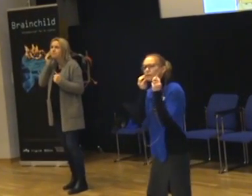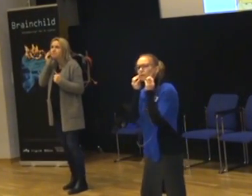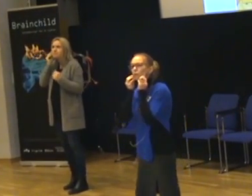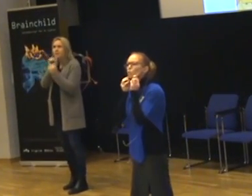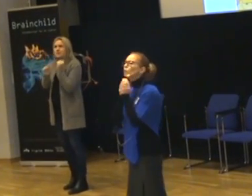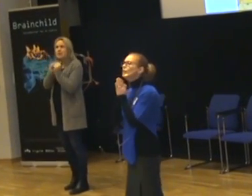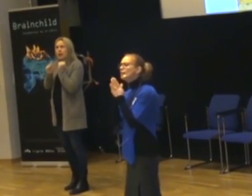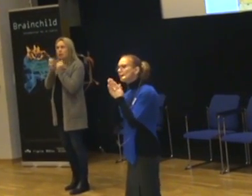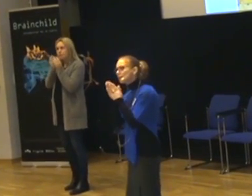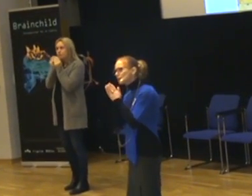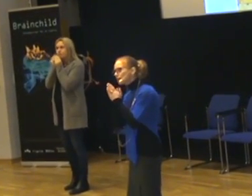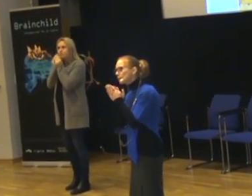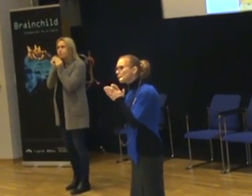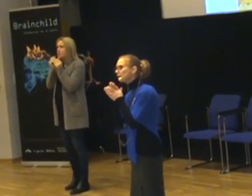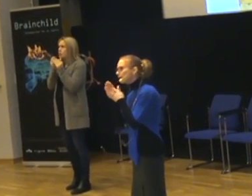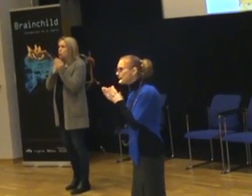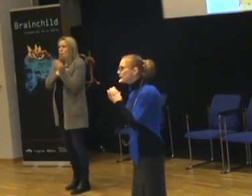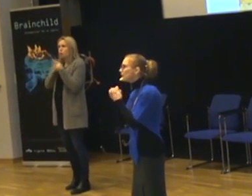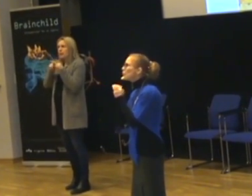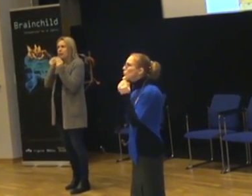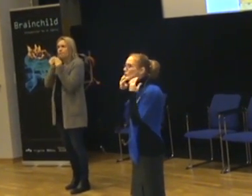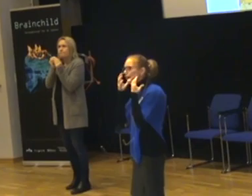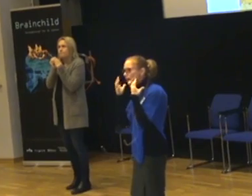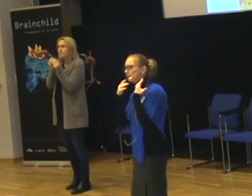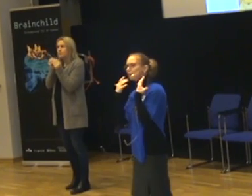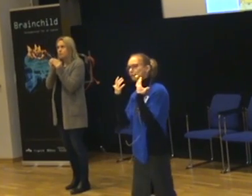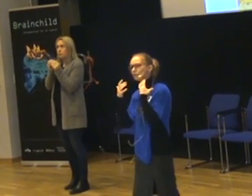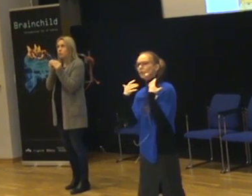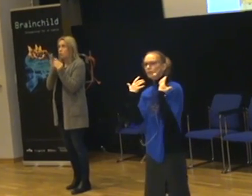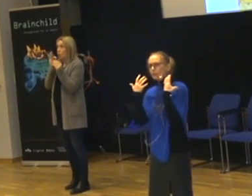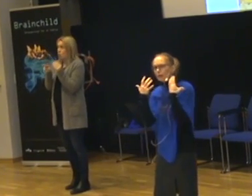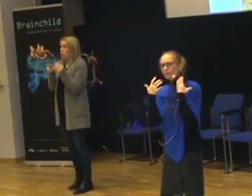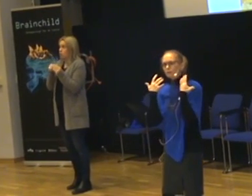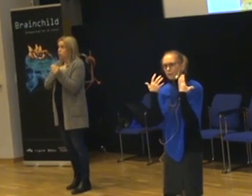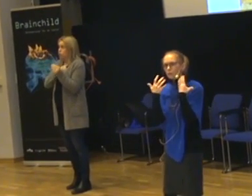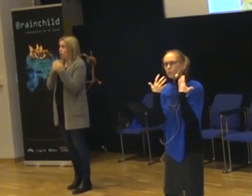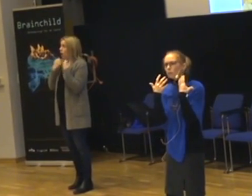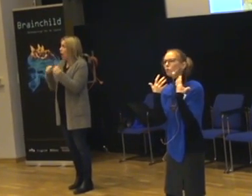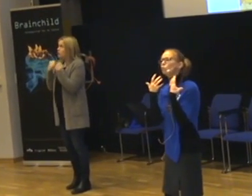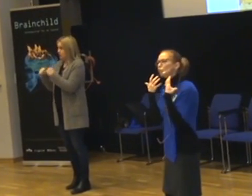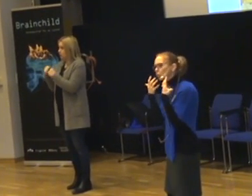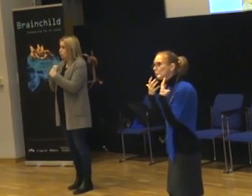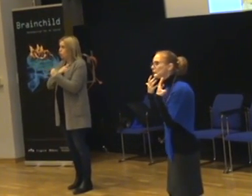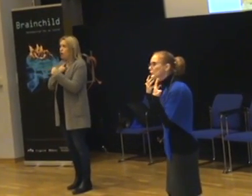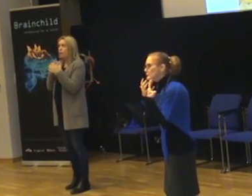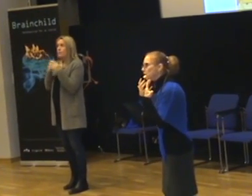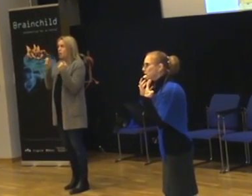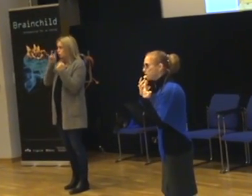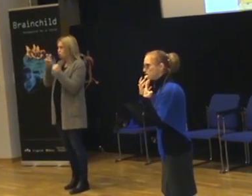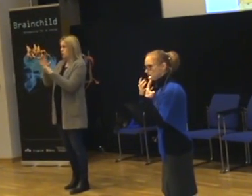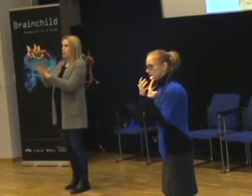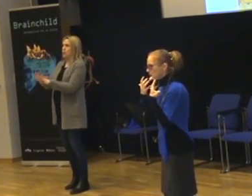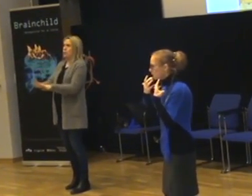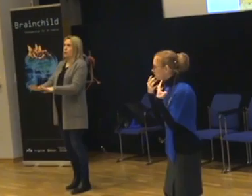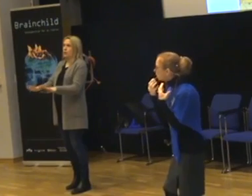sten. Och hon vill gärna känna på den där. Och hon är faktiskt väldigt aktiv. Men hon är otroligt lugn